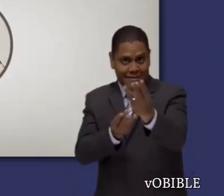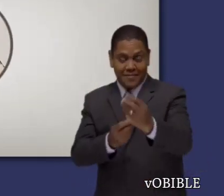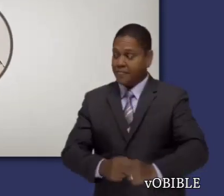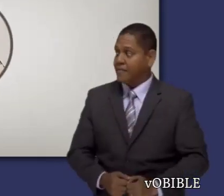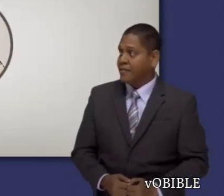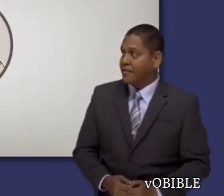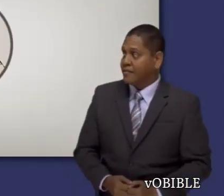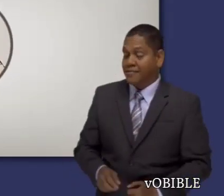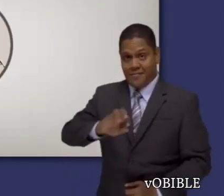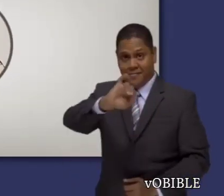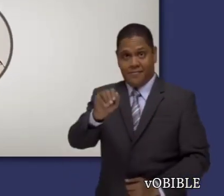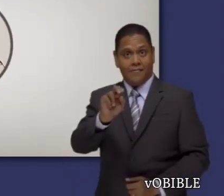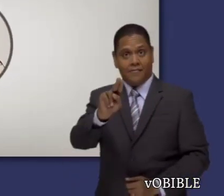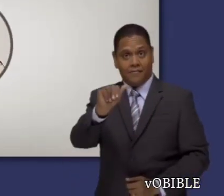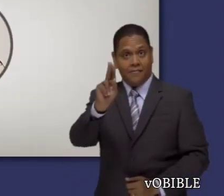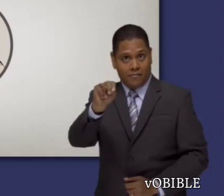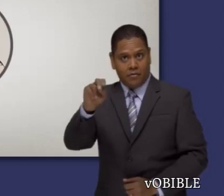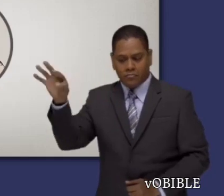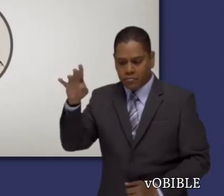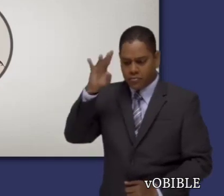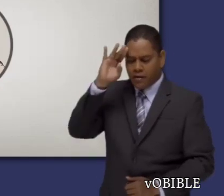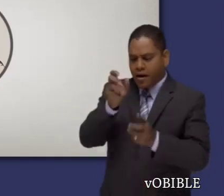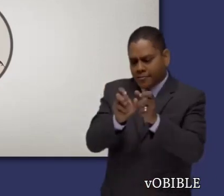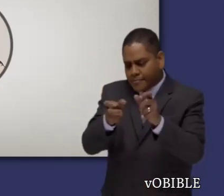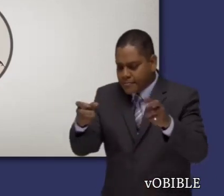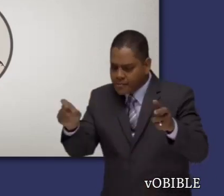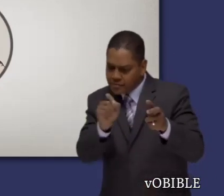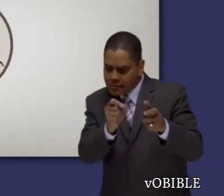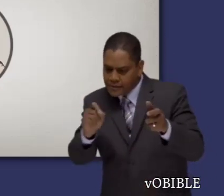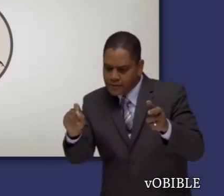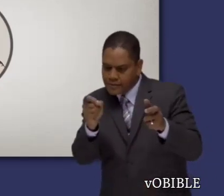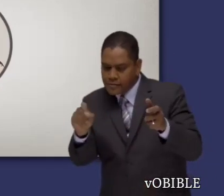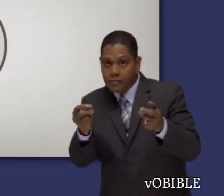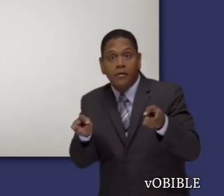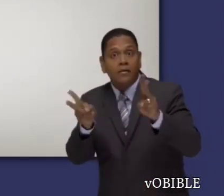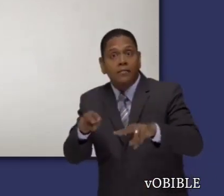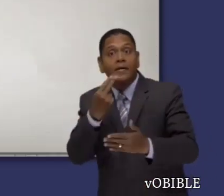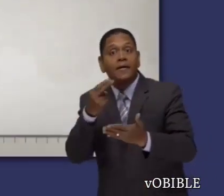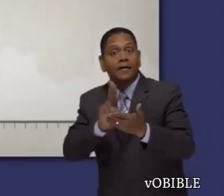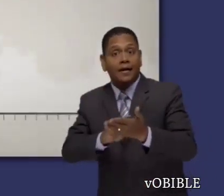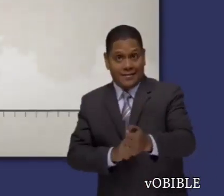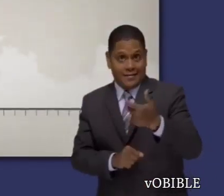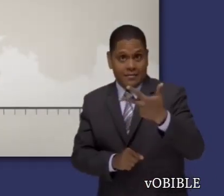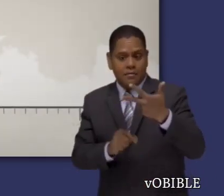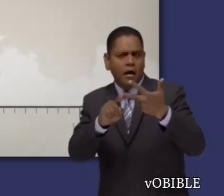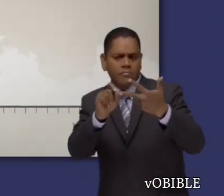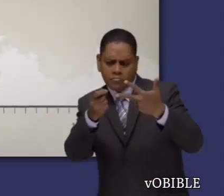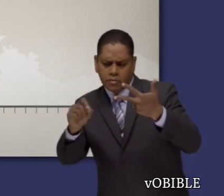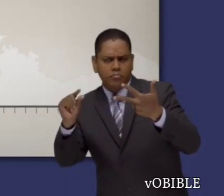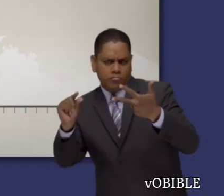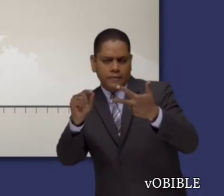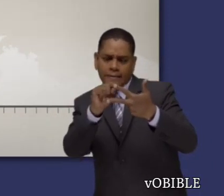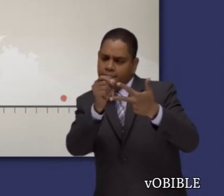La primera de Juan es la carta inspirada más larga de las tres que escribió este apóstol. Es probable que Juan